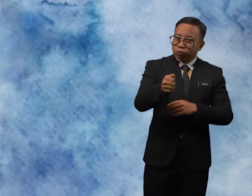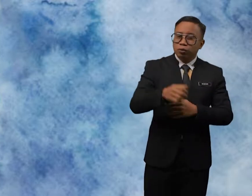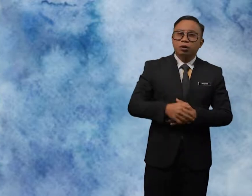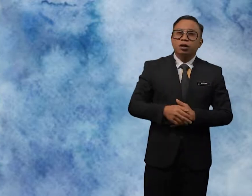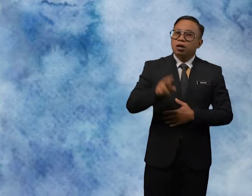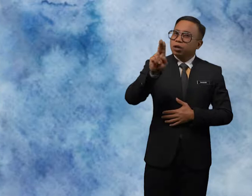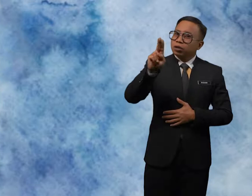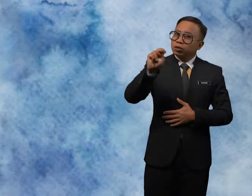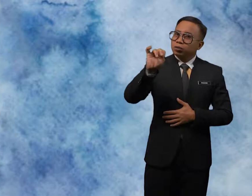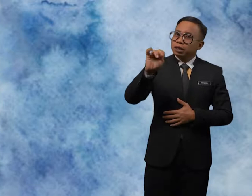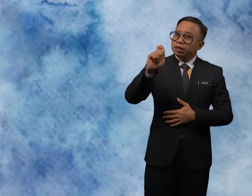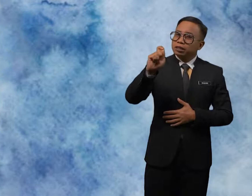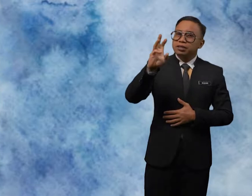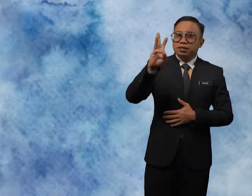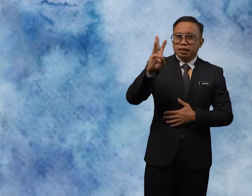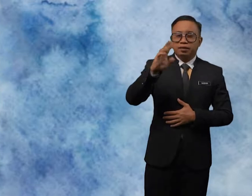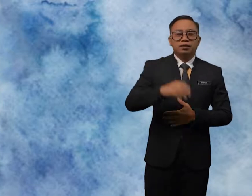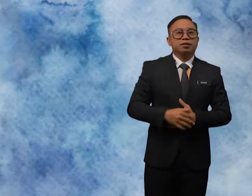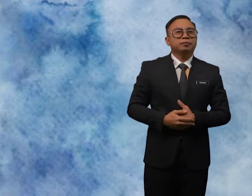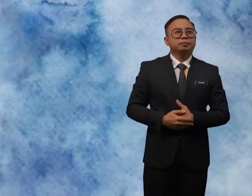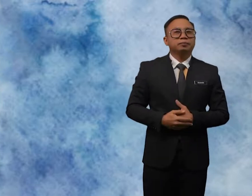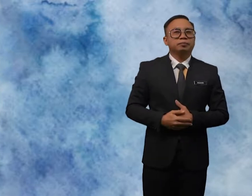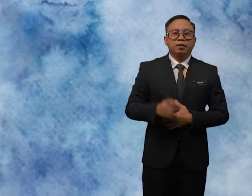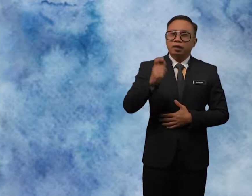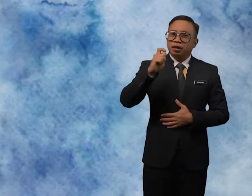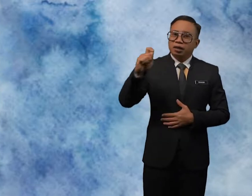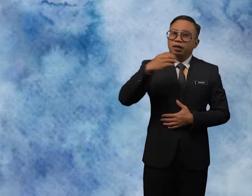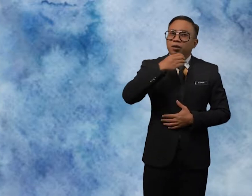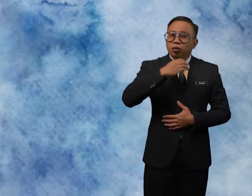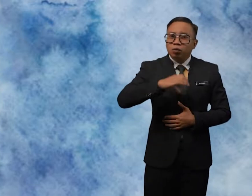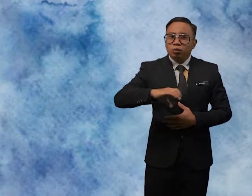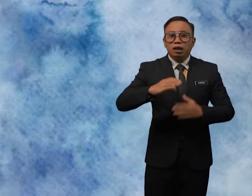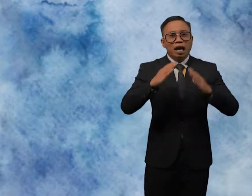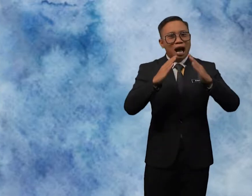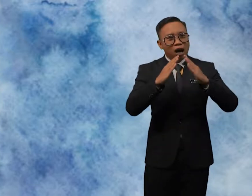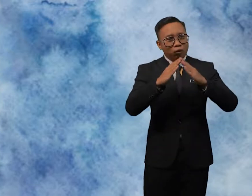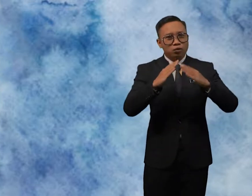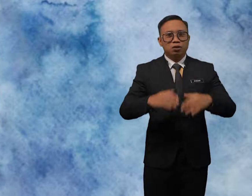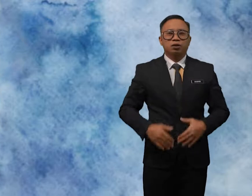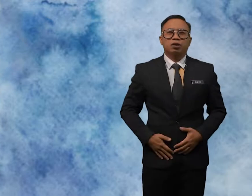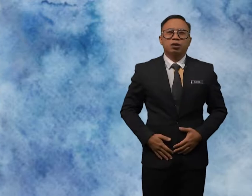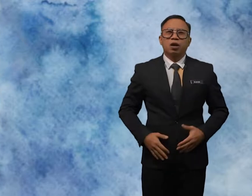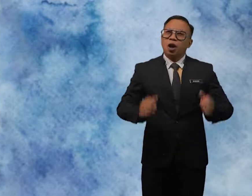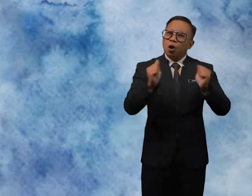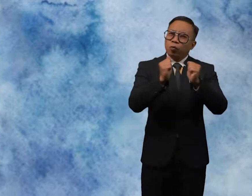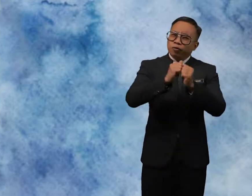Unit 6, the old house with